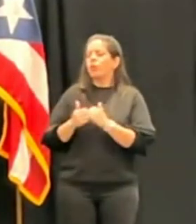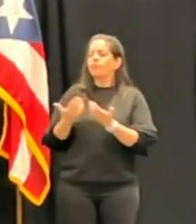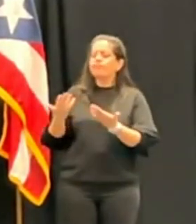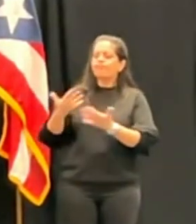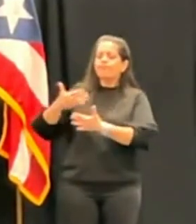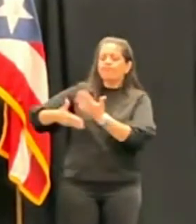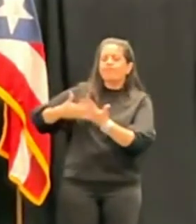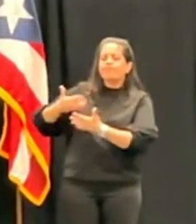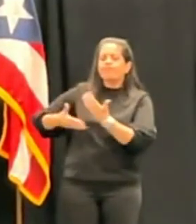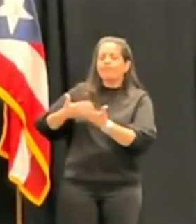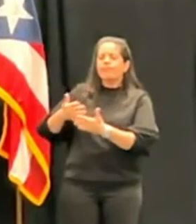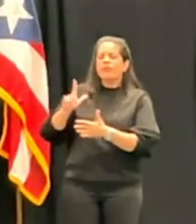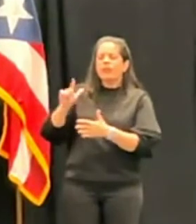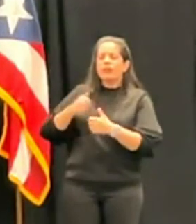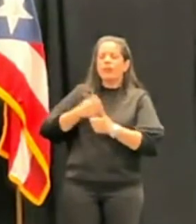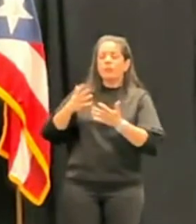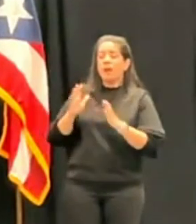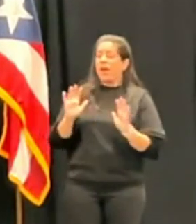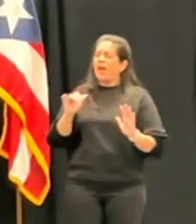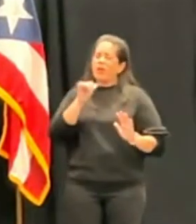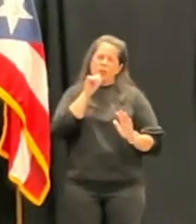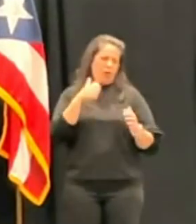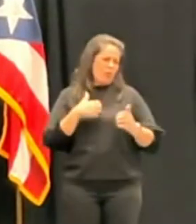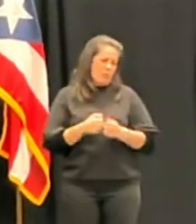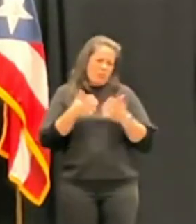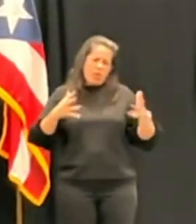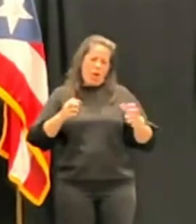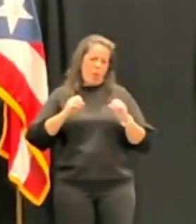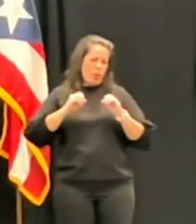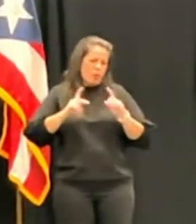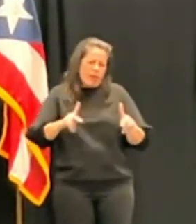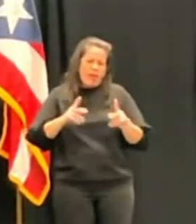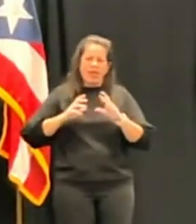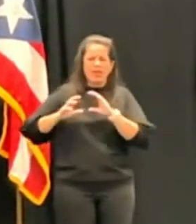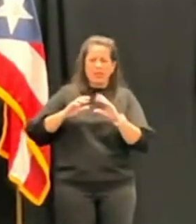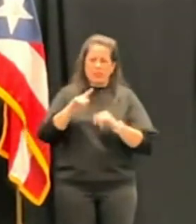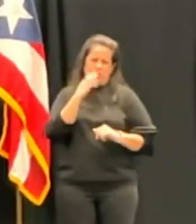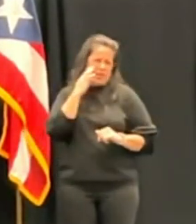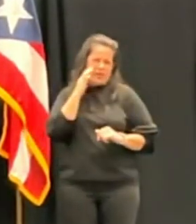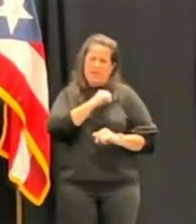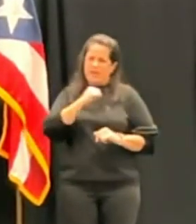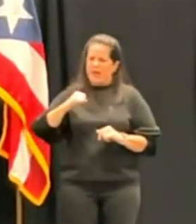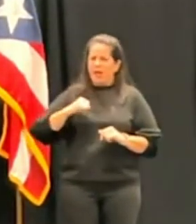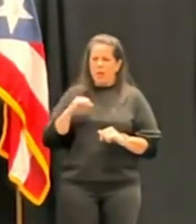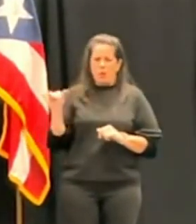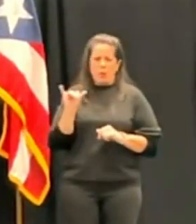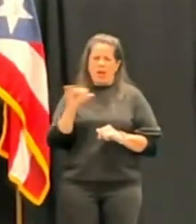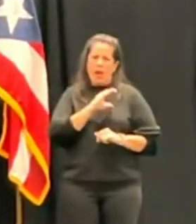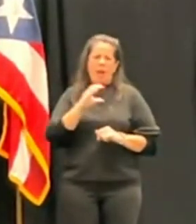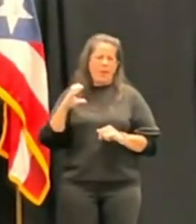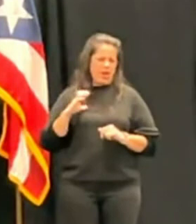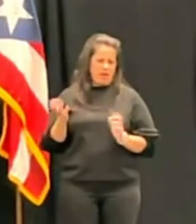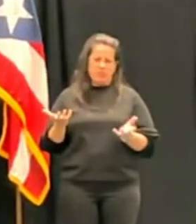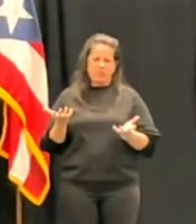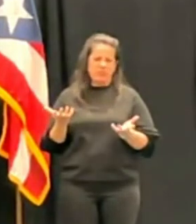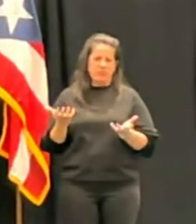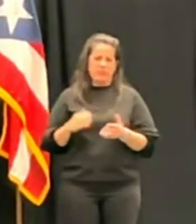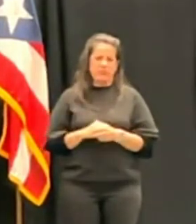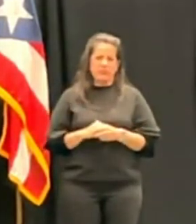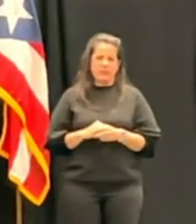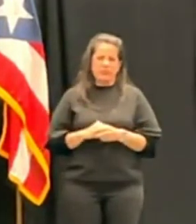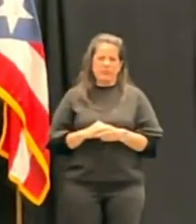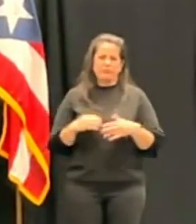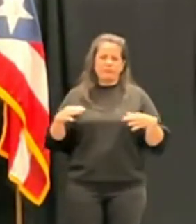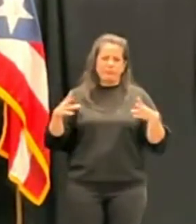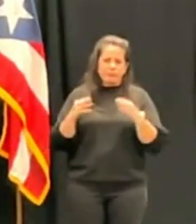eso? Bueno, no hemos tenido mucha oportunidad de dialogar. Como ustedes saben, el Senado ha estado, igual que la Cámara, en una